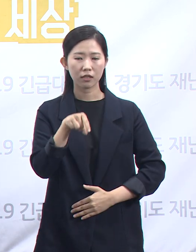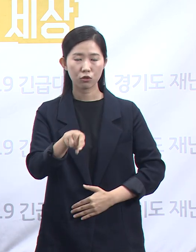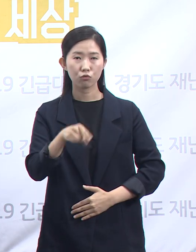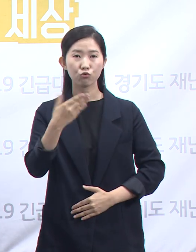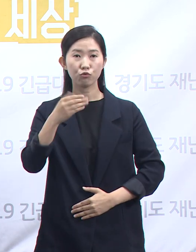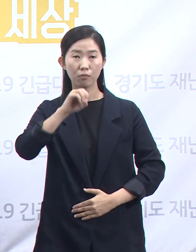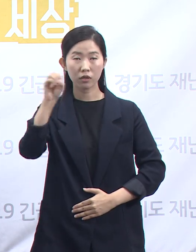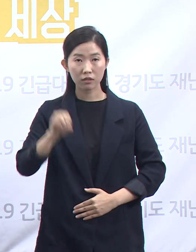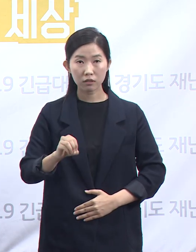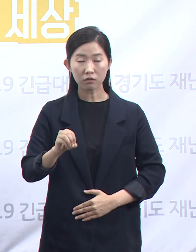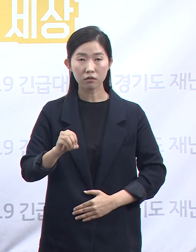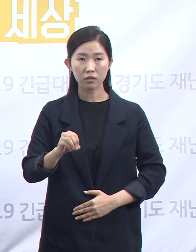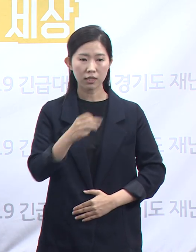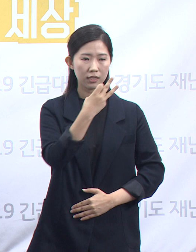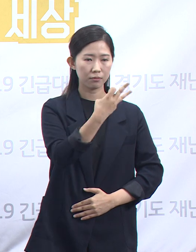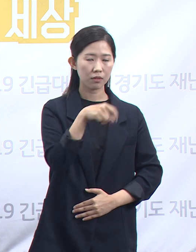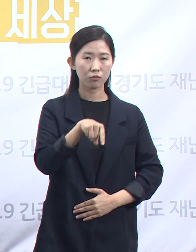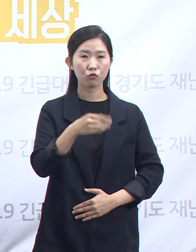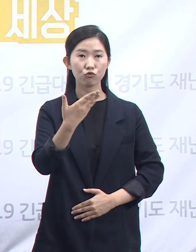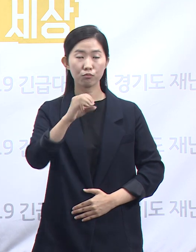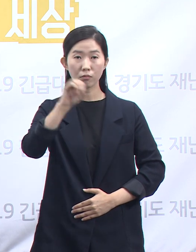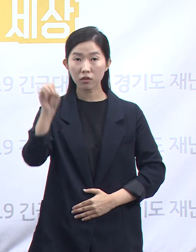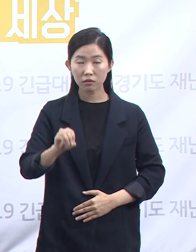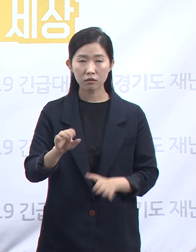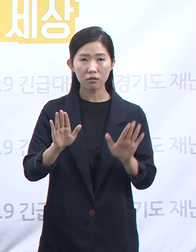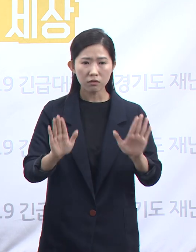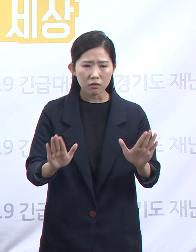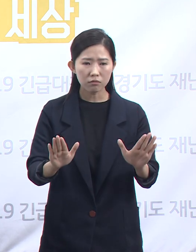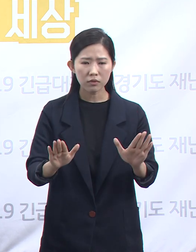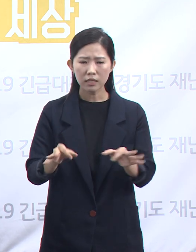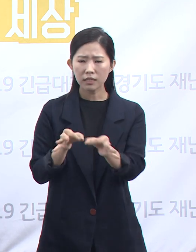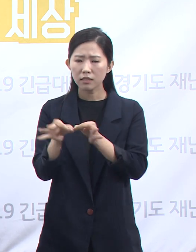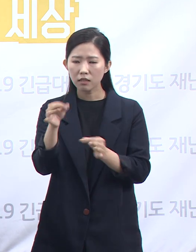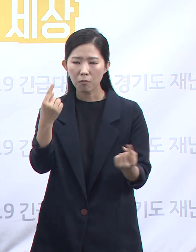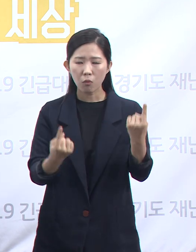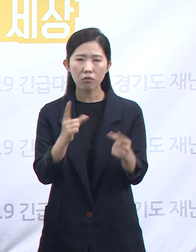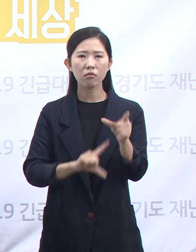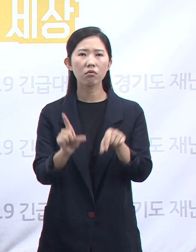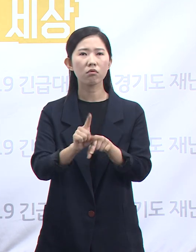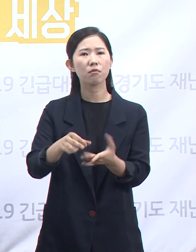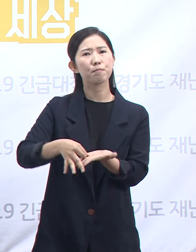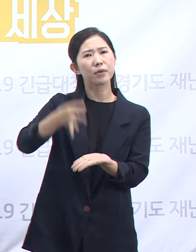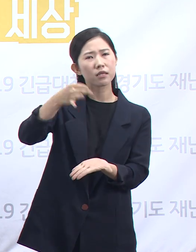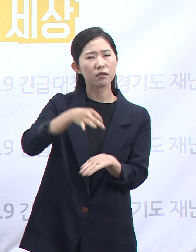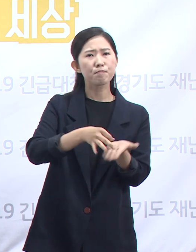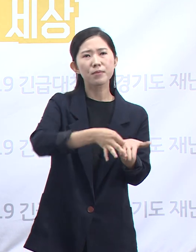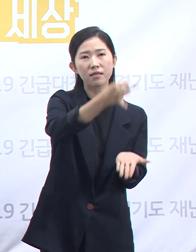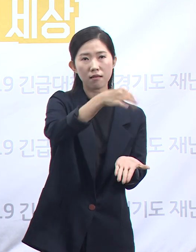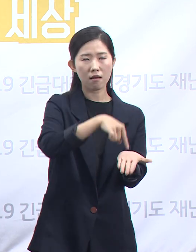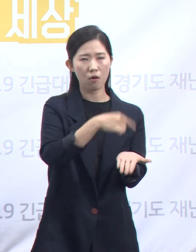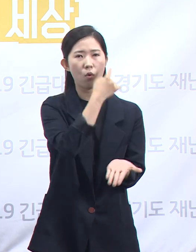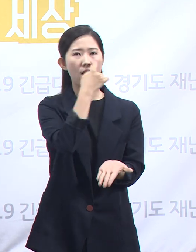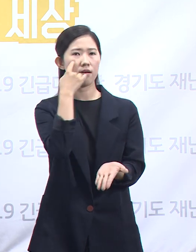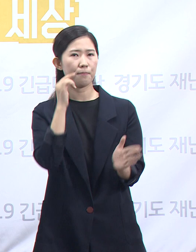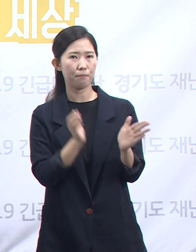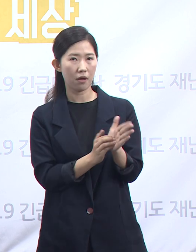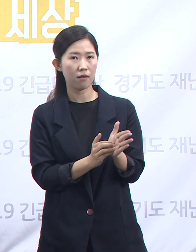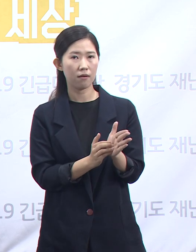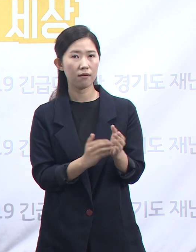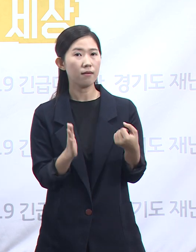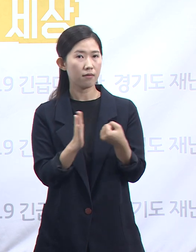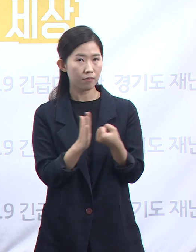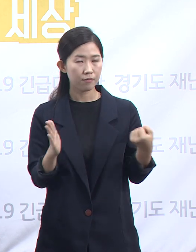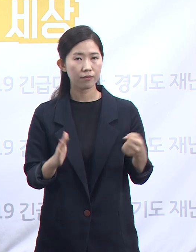제품이 여전히 시장 단가보다 비싸게 판매 계곡에 있다는 걸 확인하였습니다. 이러한 현실에서